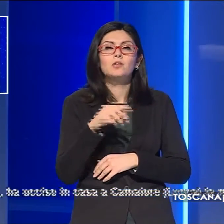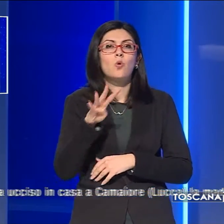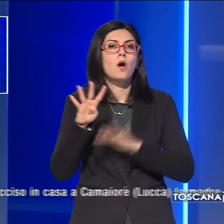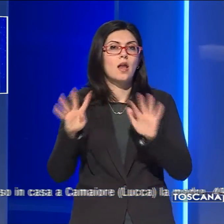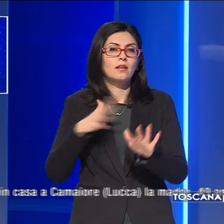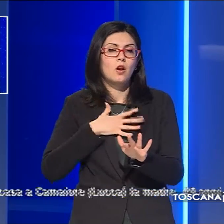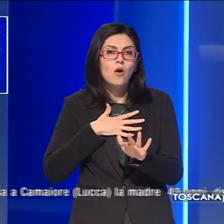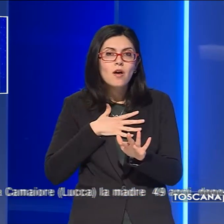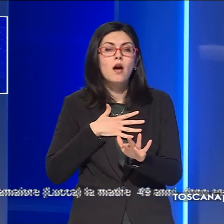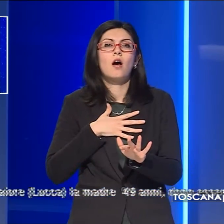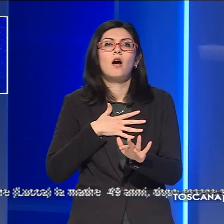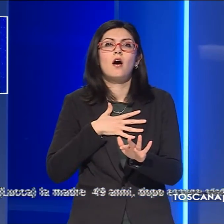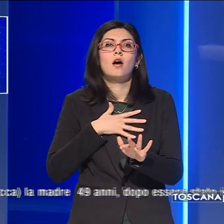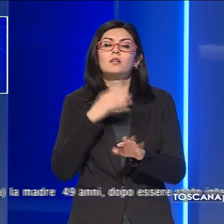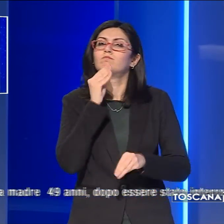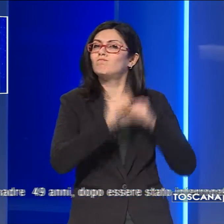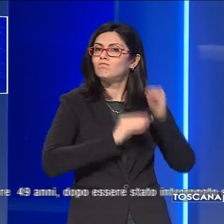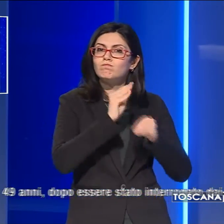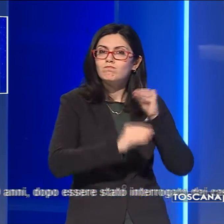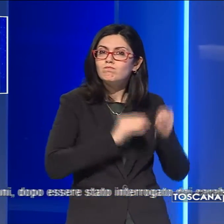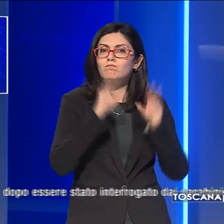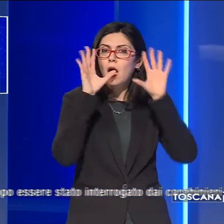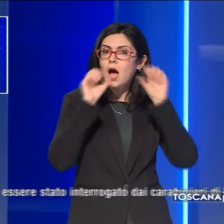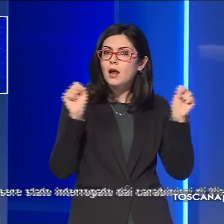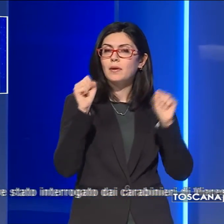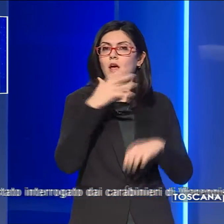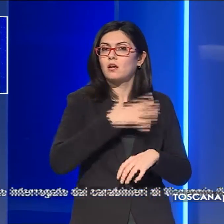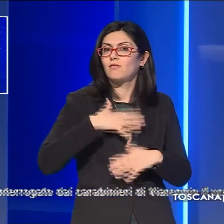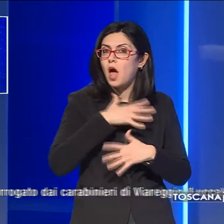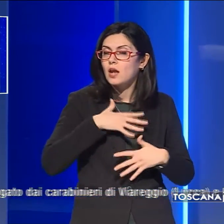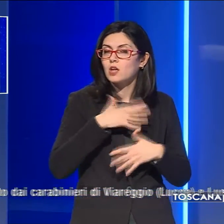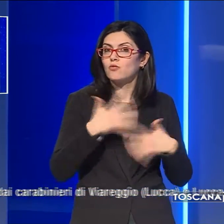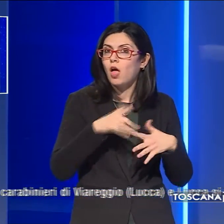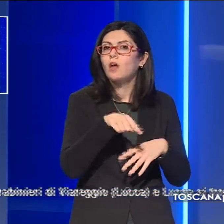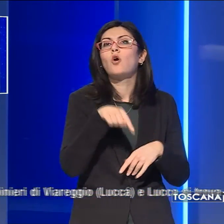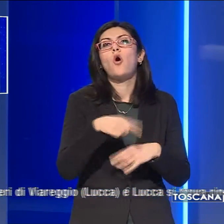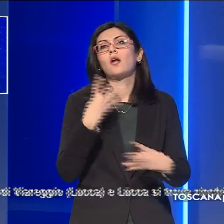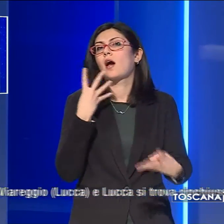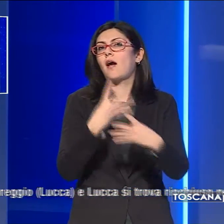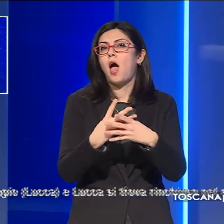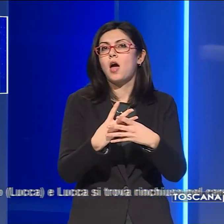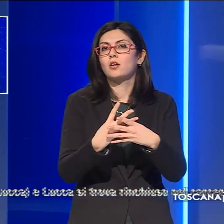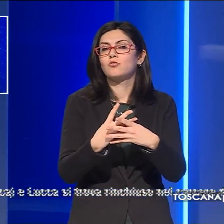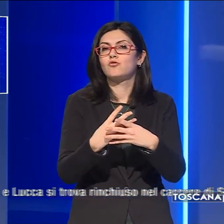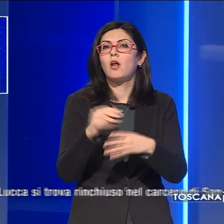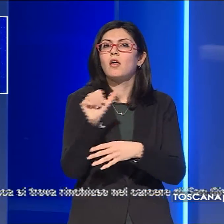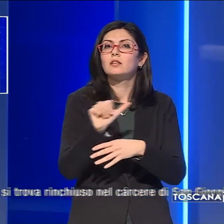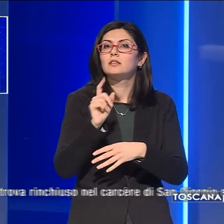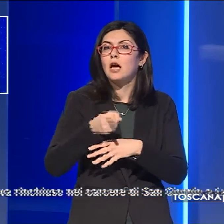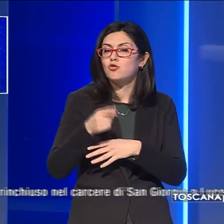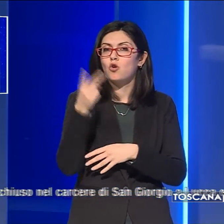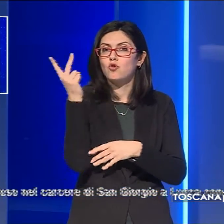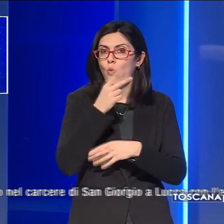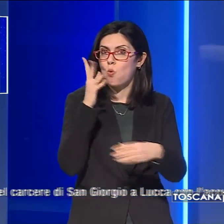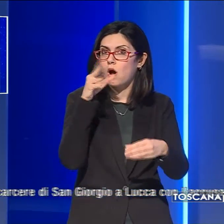anni, dopo essere stato interrogato dai carabinieri di Viareggio, si trova rinchiuso ora nel carcere di San Giorgio a